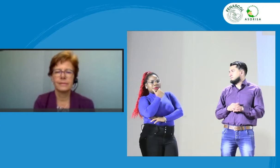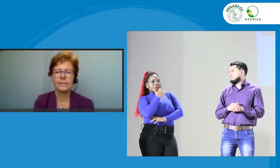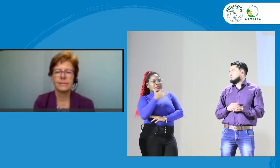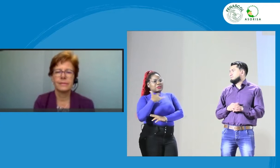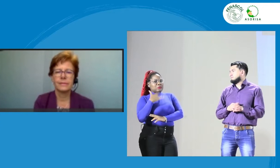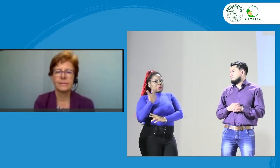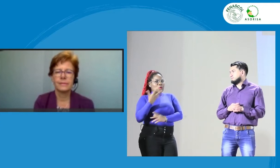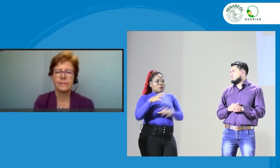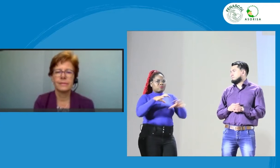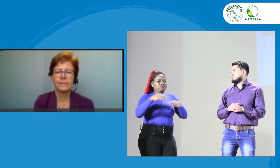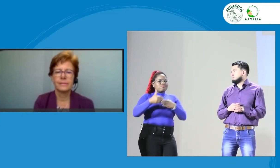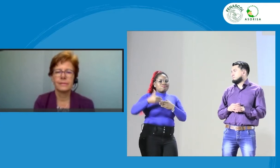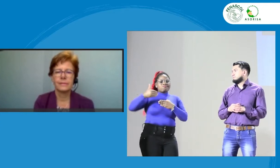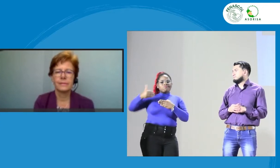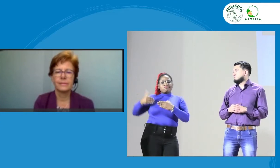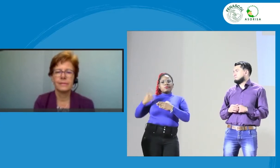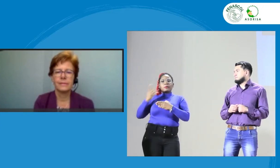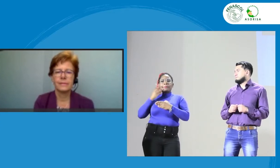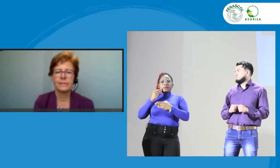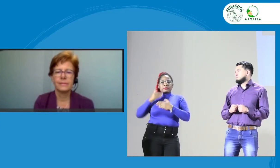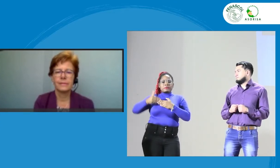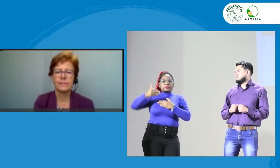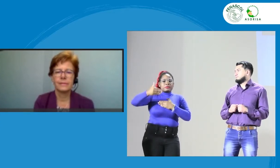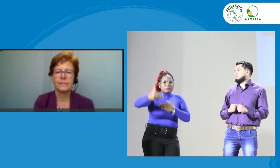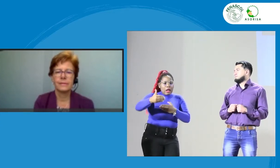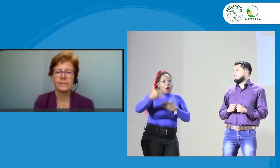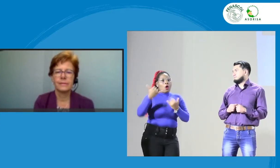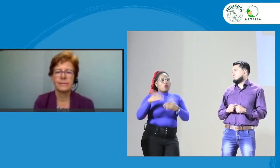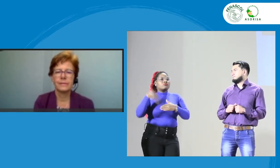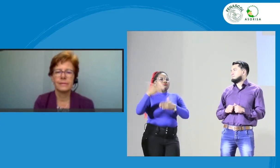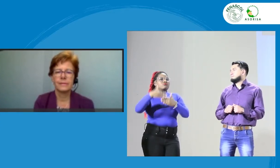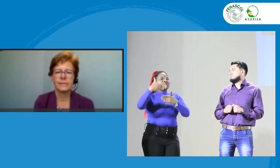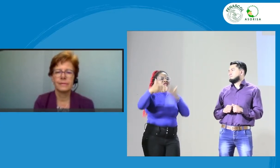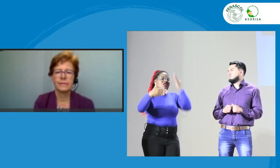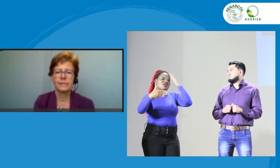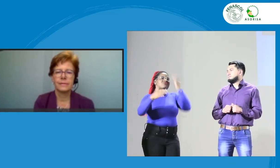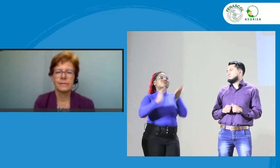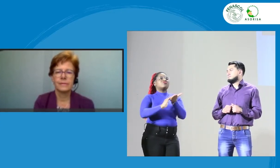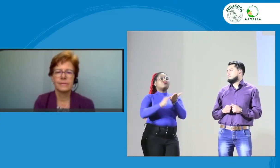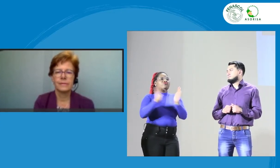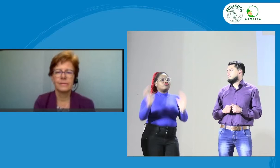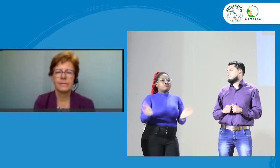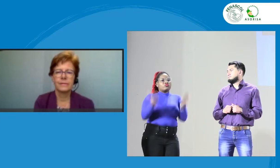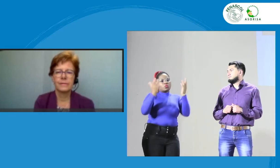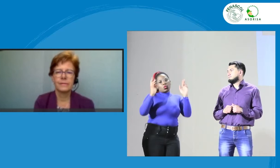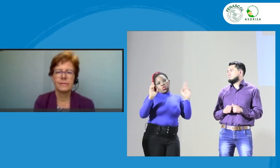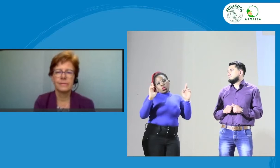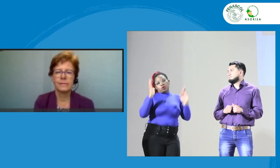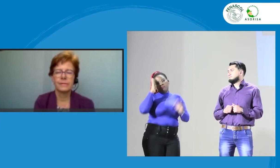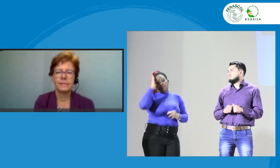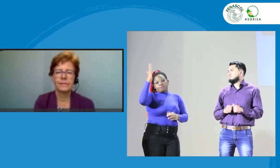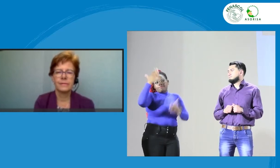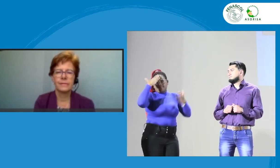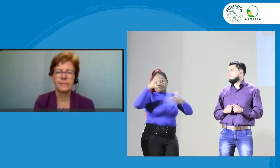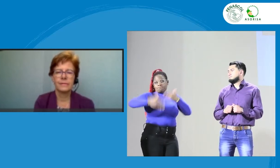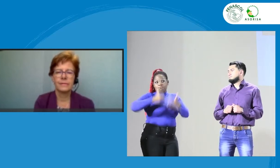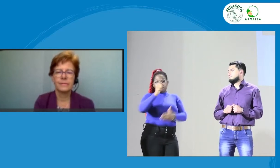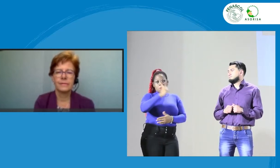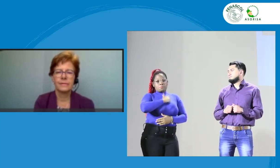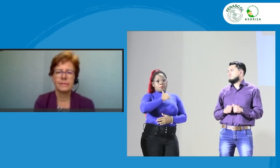everything that we have to say, and have the past experiences and the past experiences, and to think about it and think